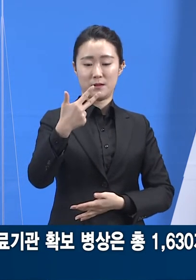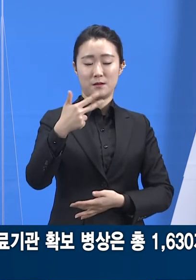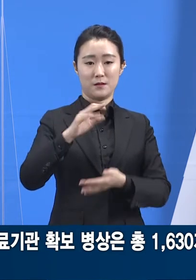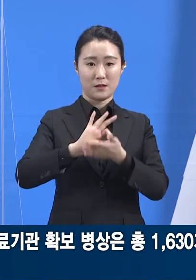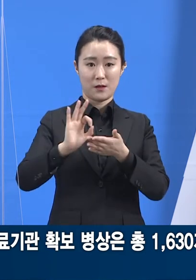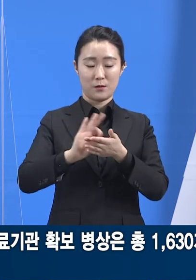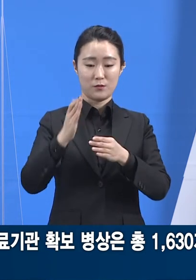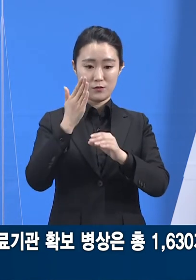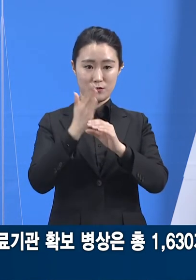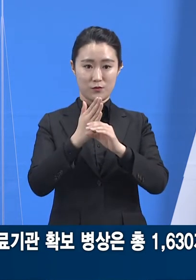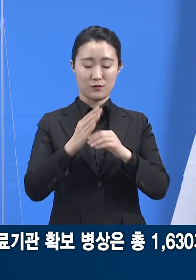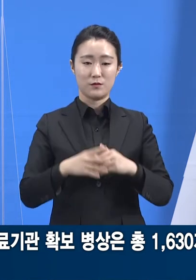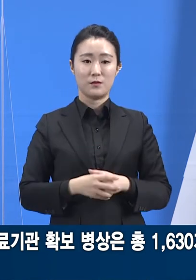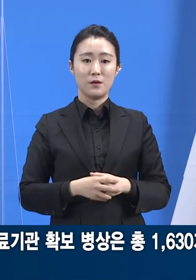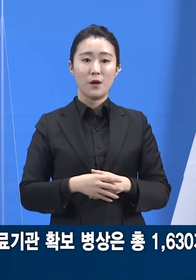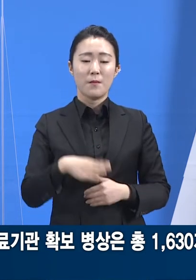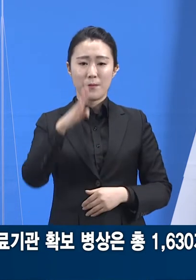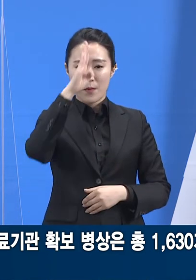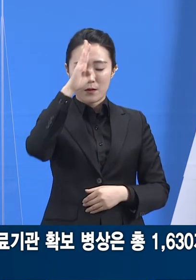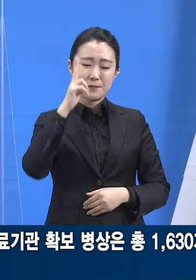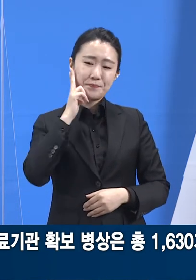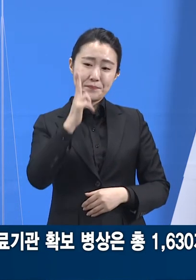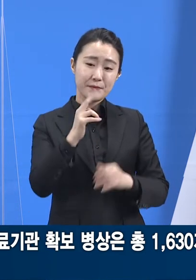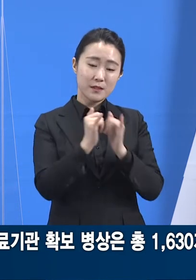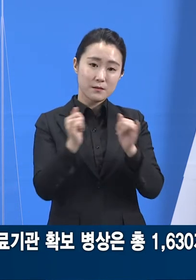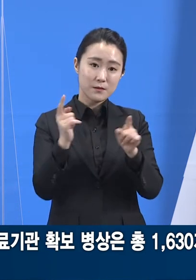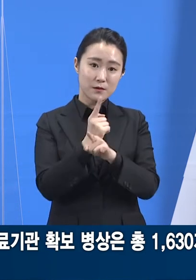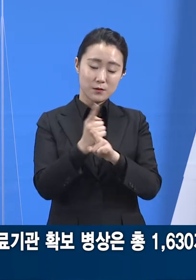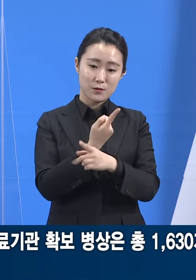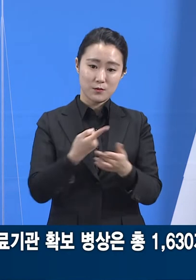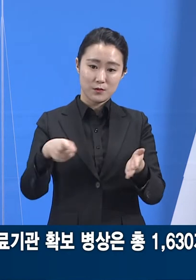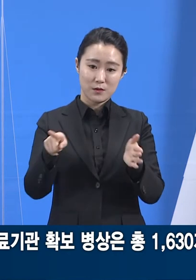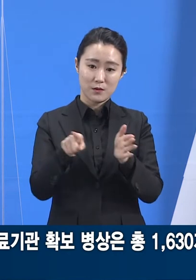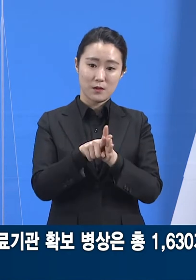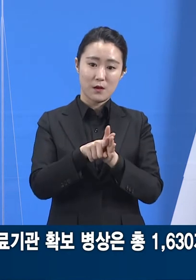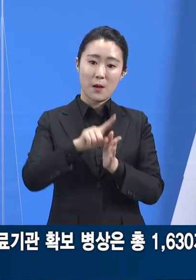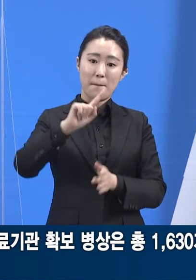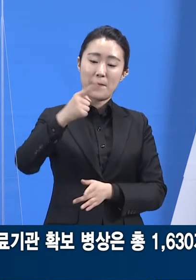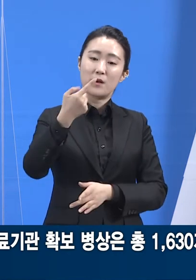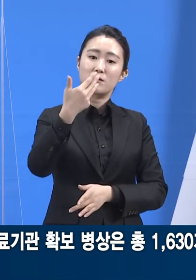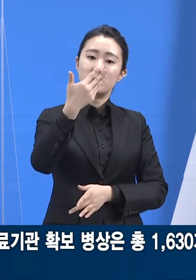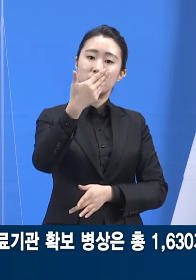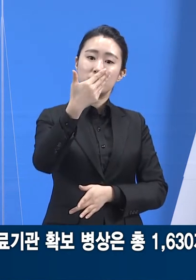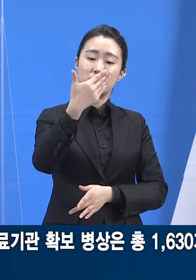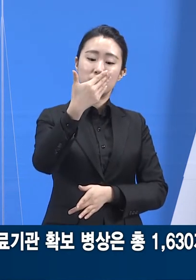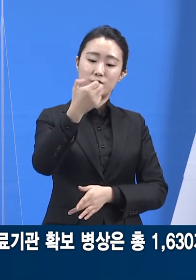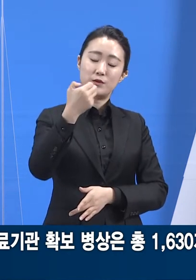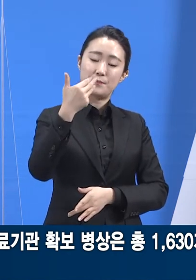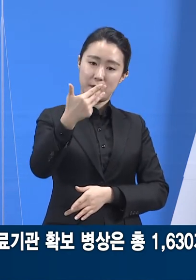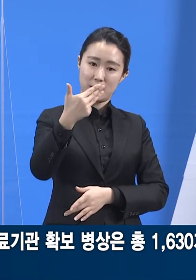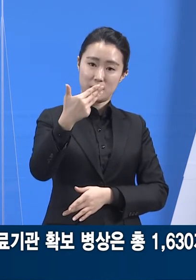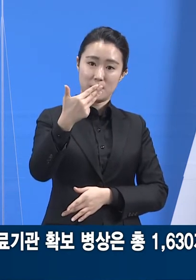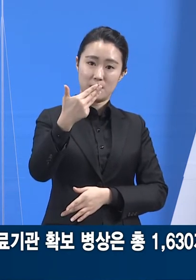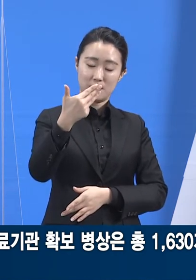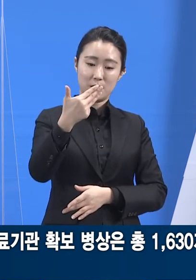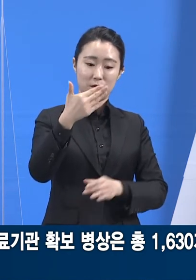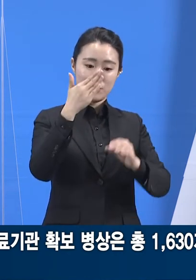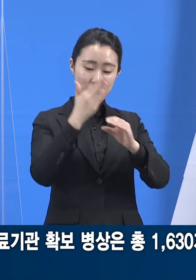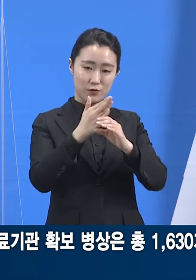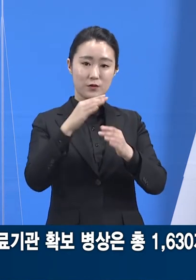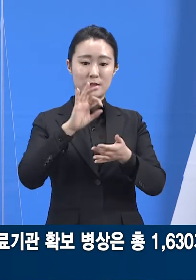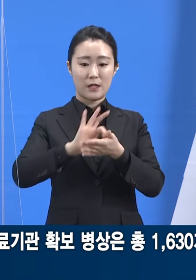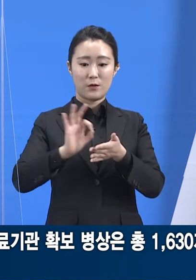중증환자를 치료하기 위한 병상은 총 198병상이 확보되어 있고, 이 중 68개를 사용하고 있습니다.